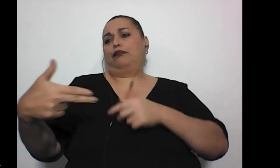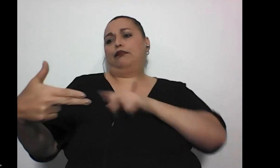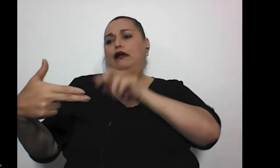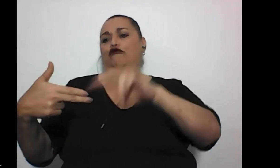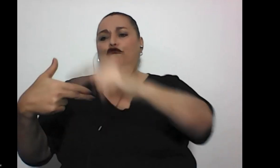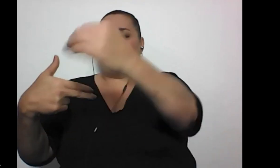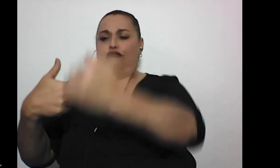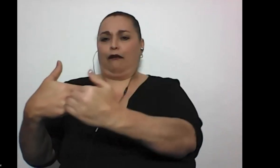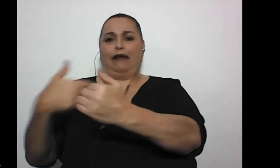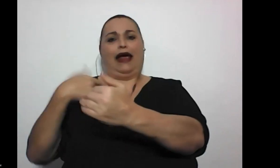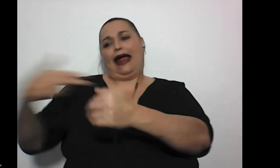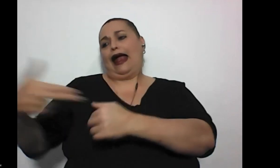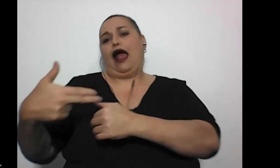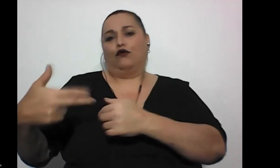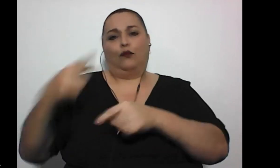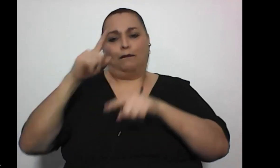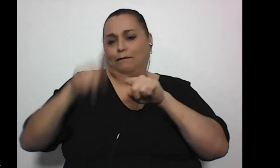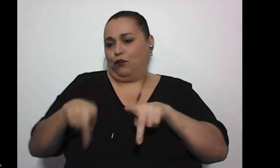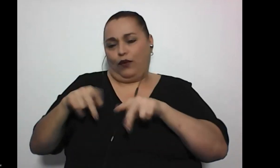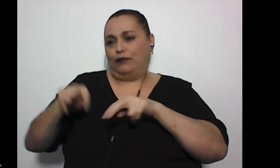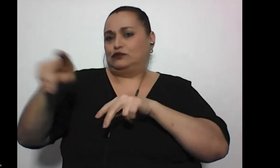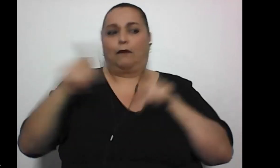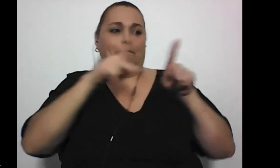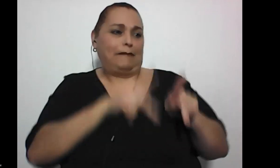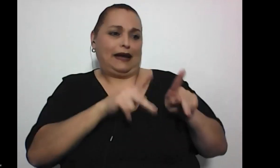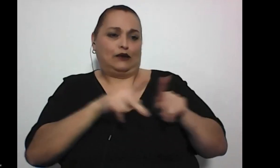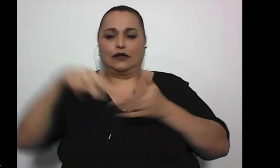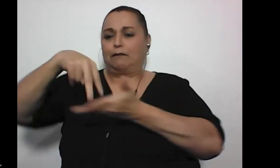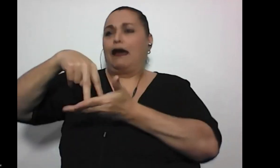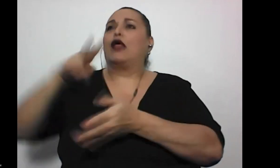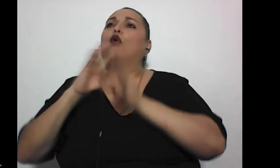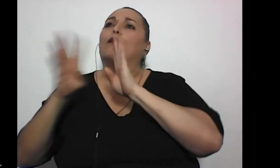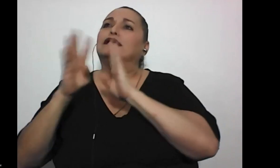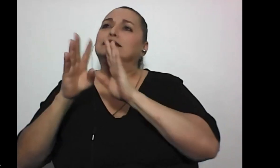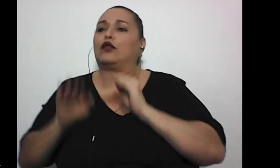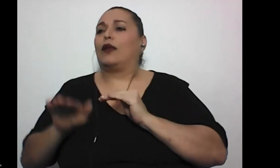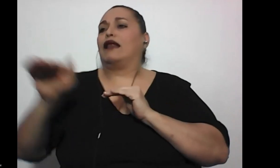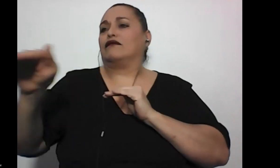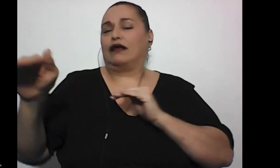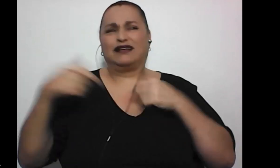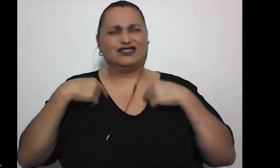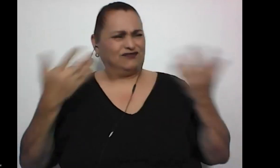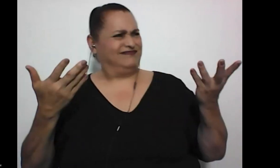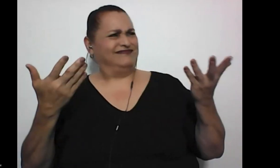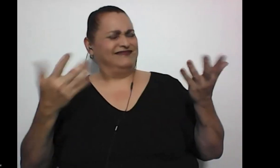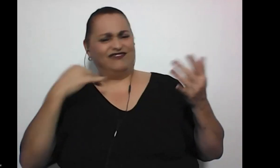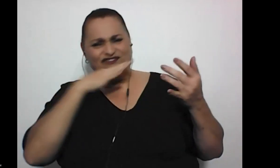tiene un carro atravesado o está la gente parada conversando con toda la acera justo en la rampa, yo a veces digo, ¿pero qué será lo que tiene esa inclinación de